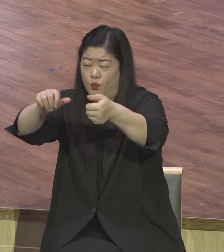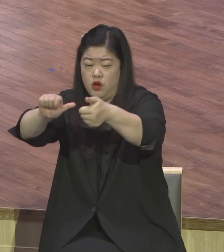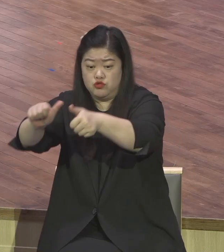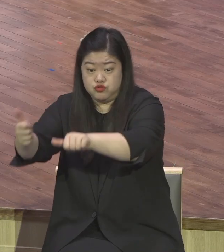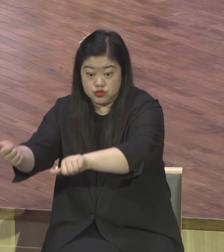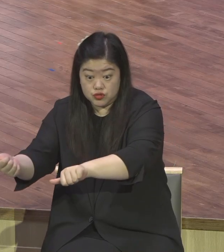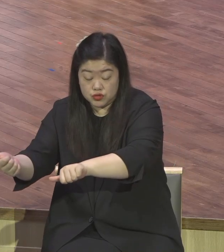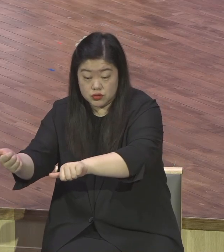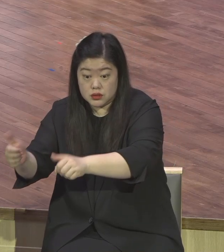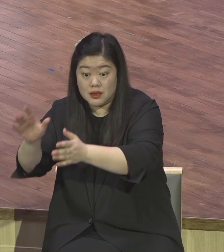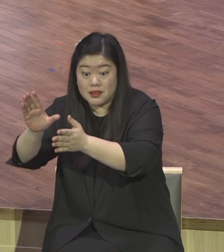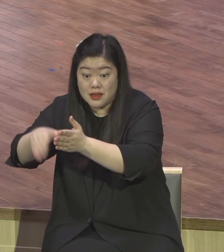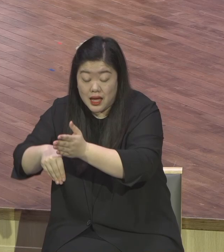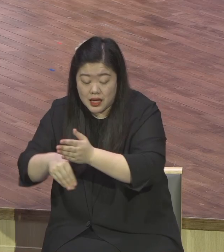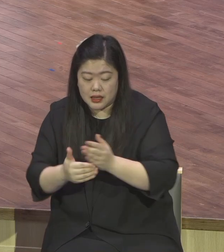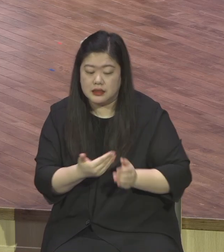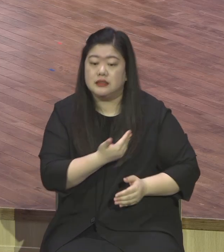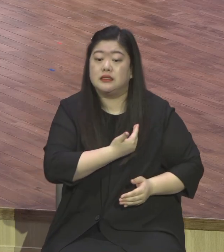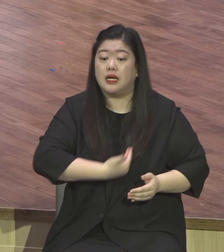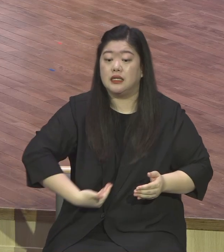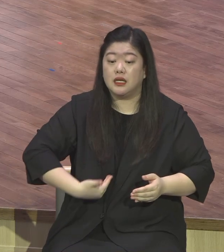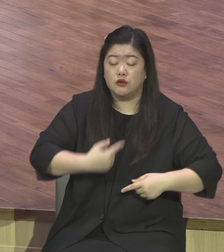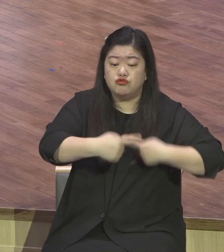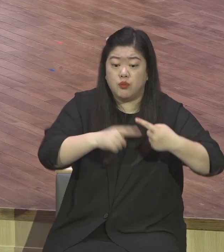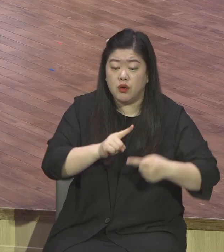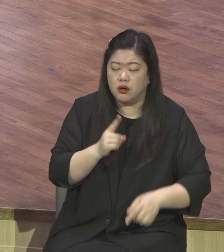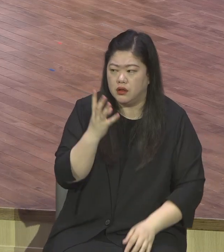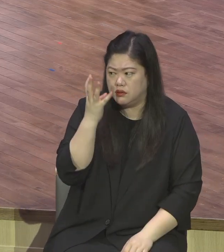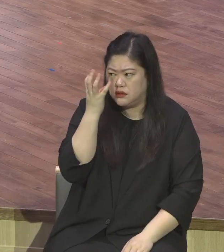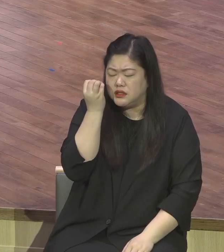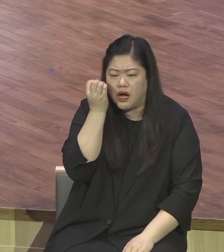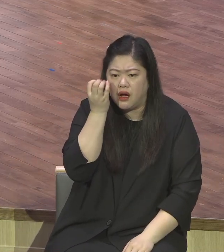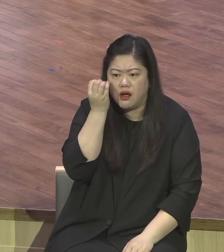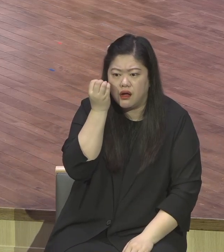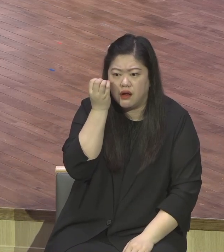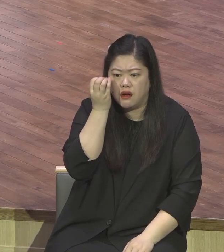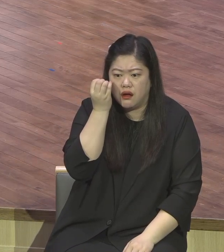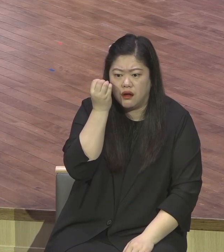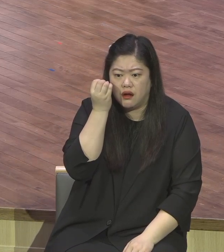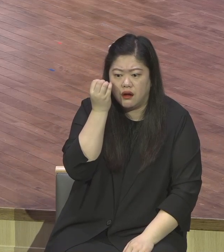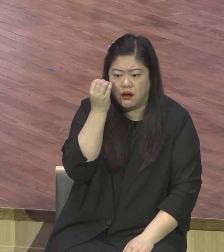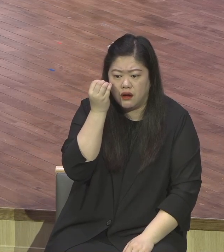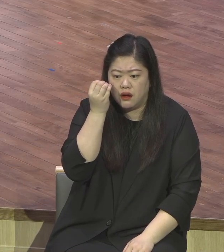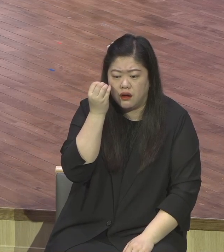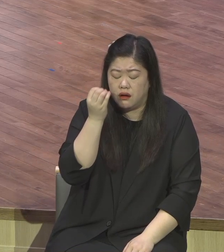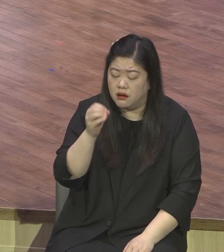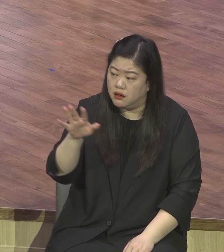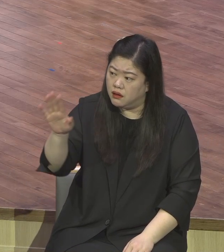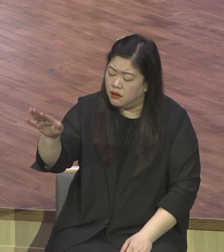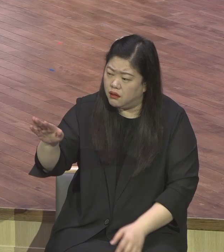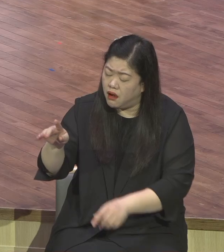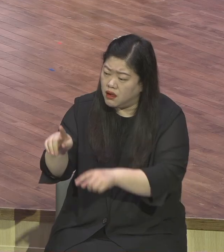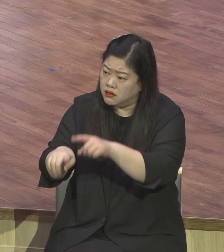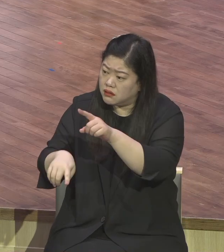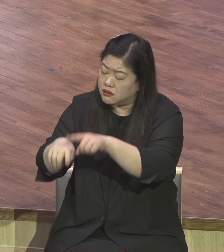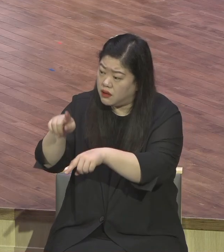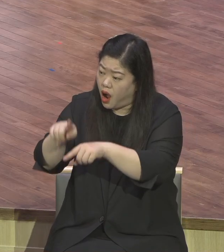질문했어요 이상이 여기 무화과 나무가 어째서 곧 말랐나이까 사실 제자들은요